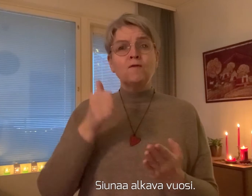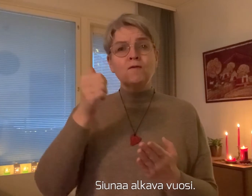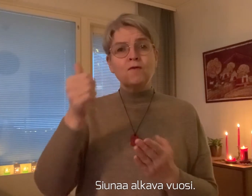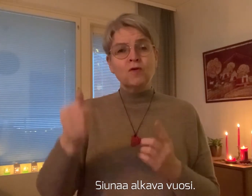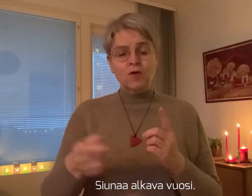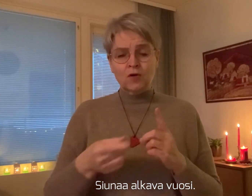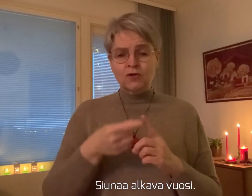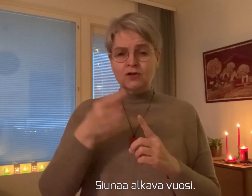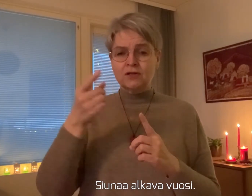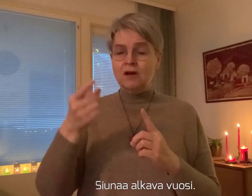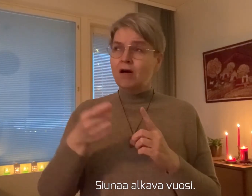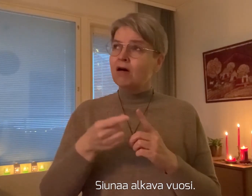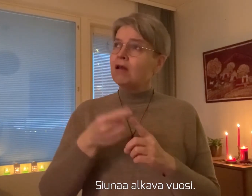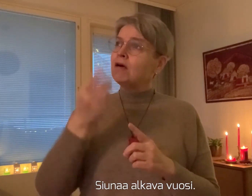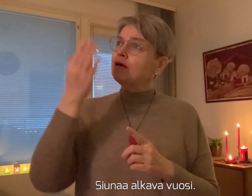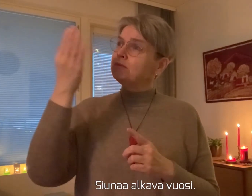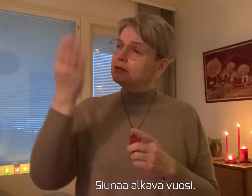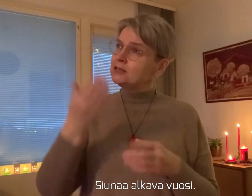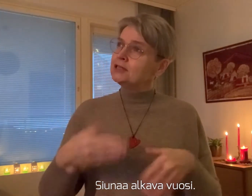Siunaa alkava vuosi.